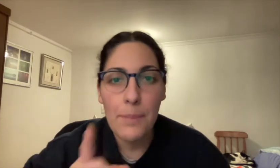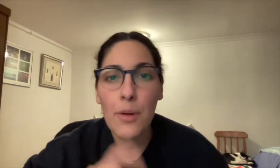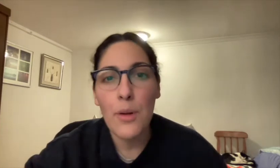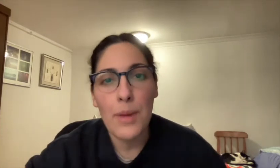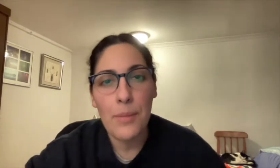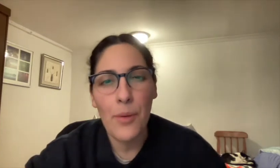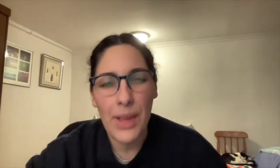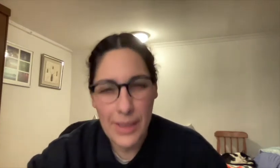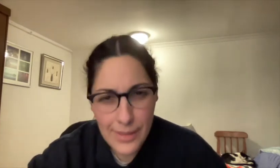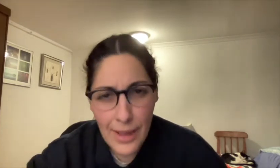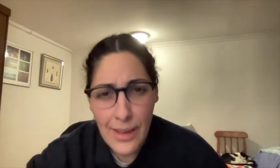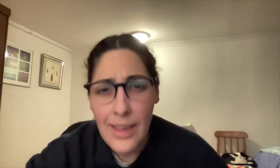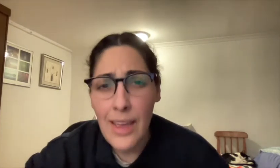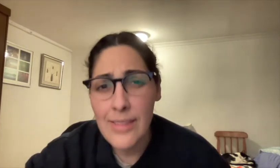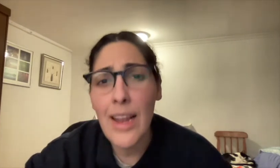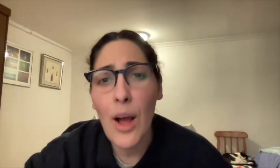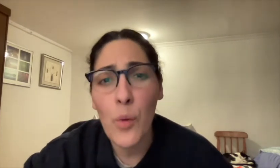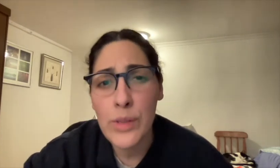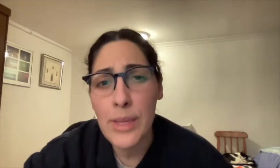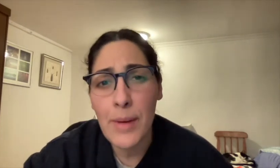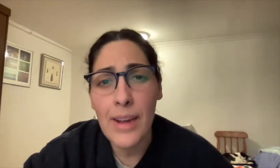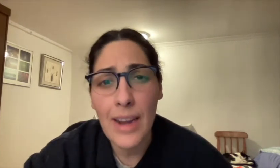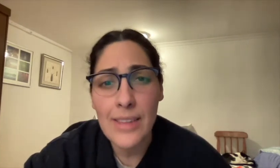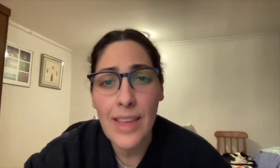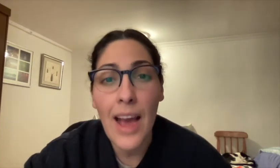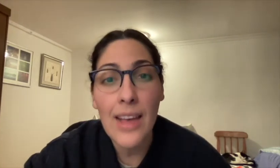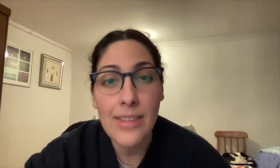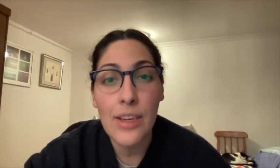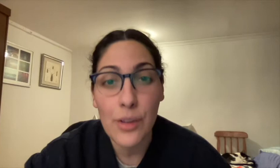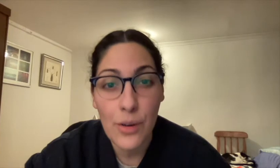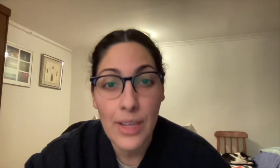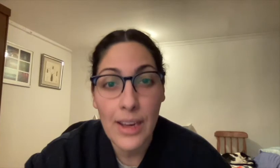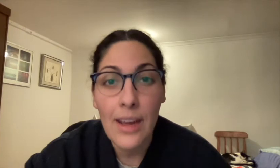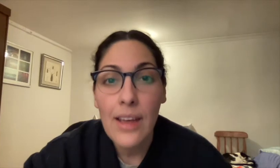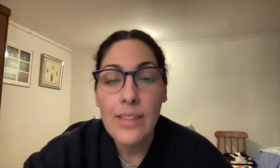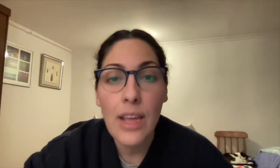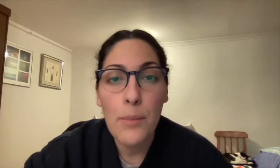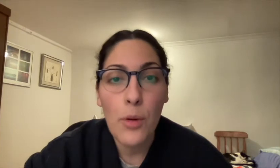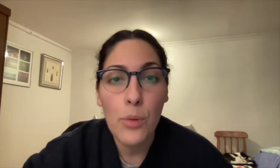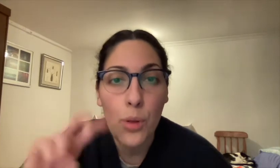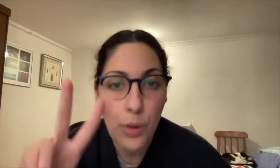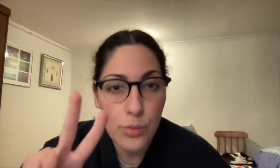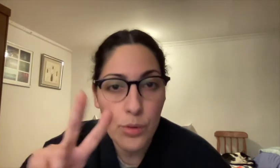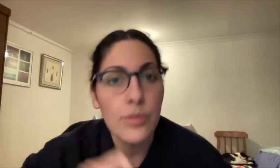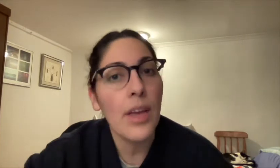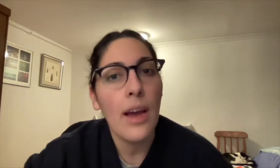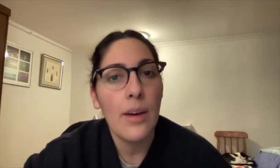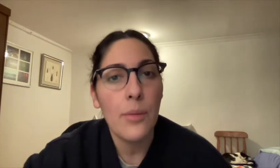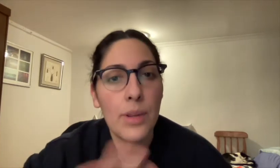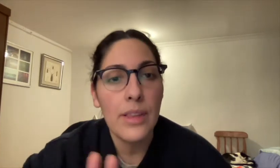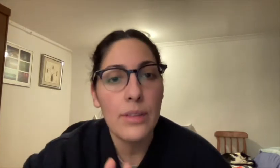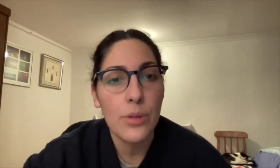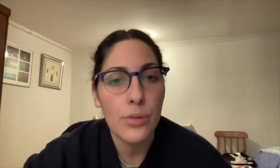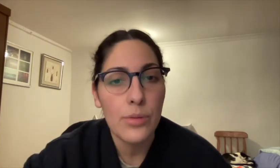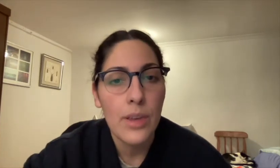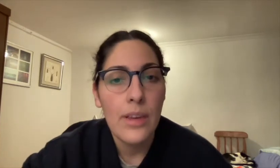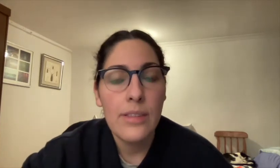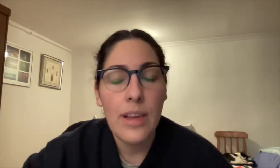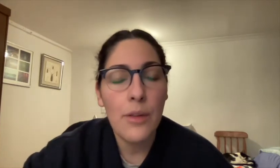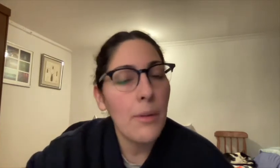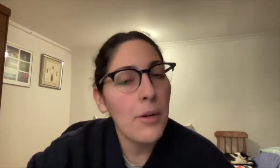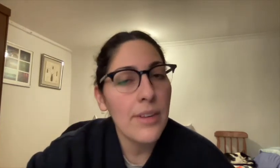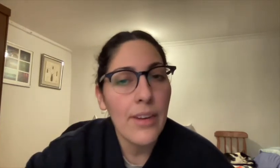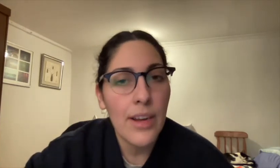y por lo mismo esta es la última clase asincrónica del módulo 2, o sea, unidad 2.